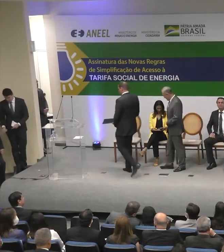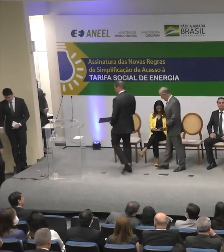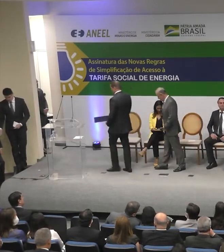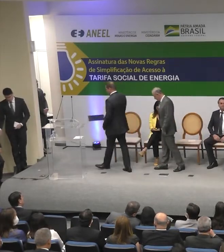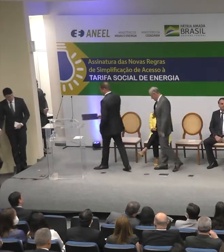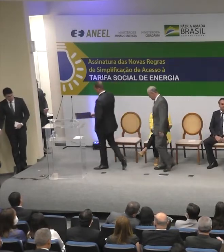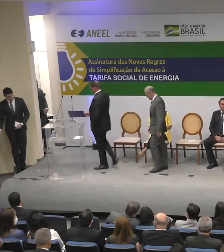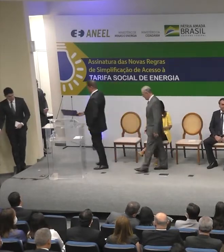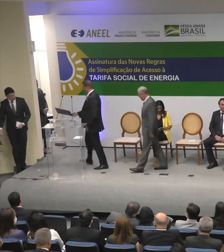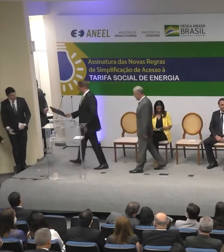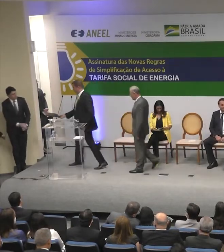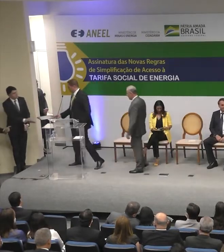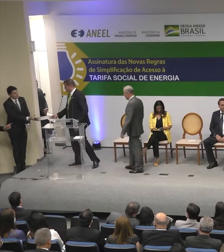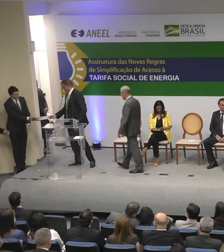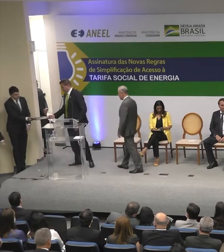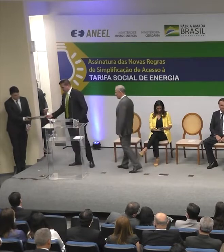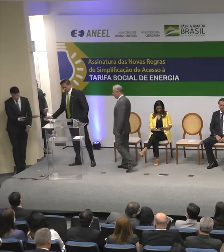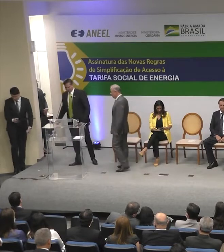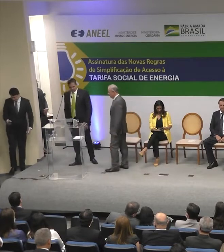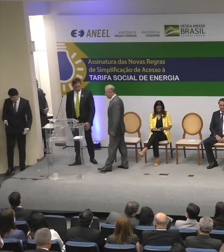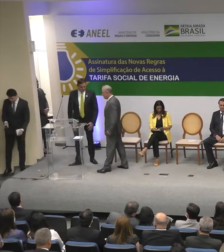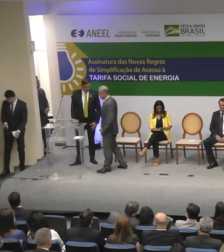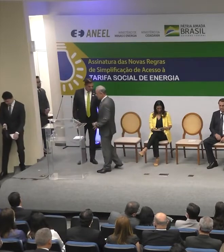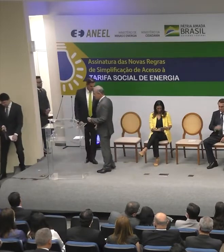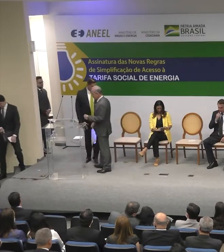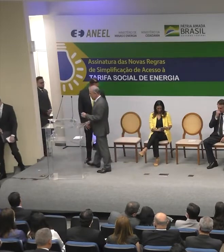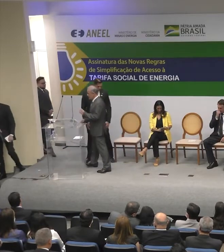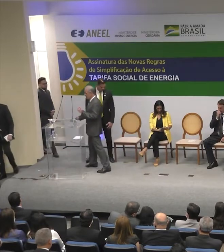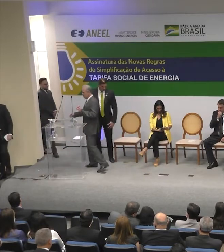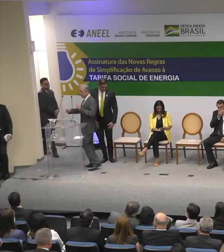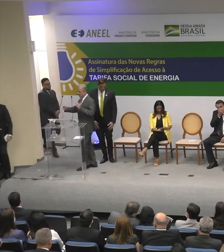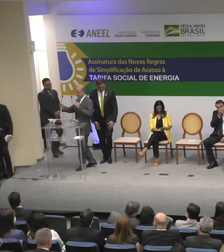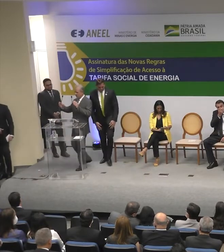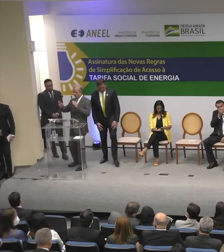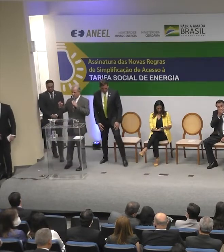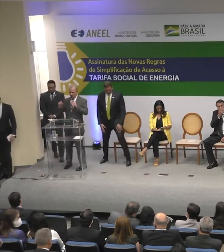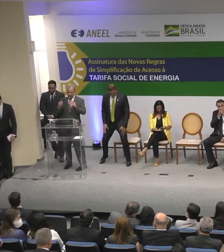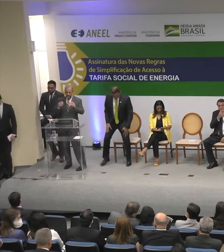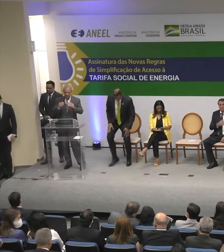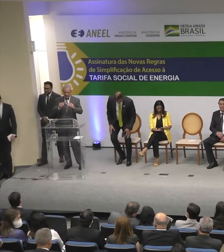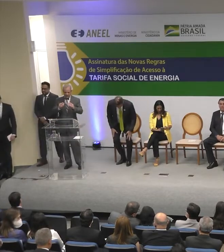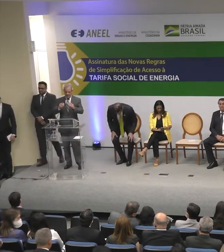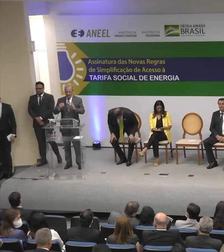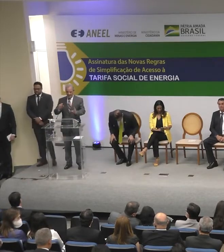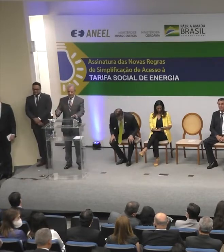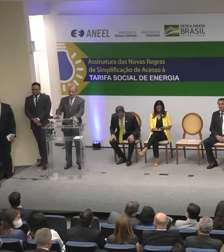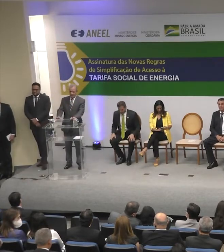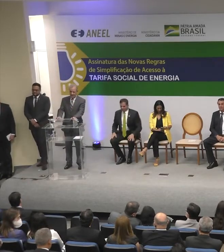Convidamos a fazer uso da palavra o ministro de Minas e Energia, Bento Albuquerque.